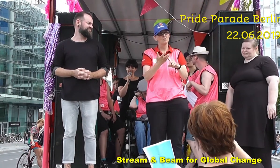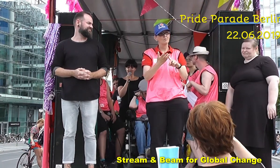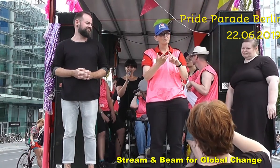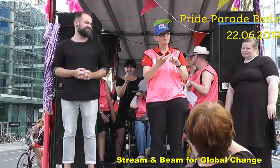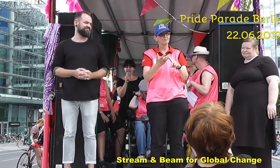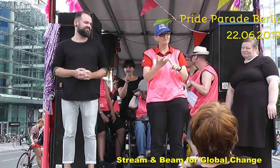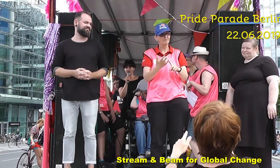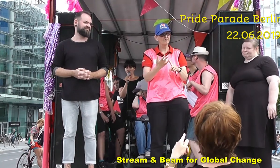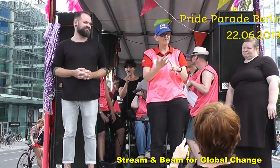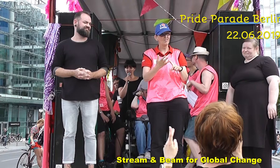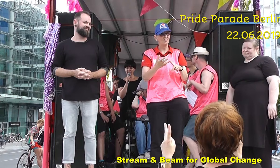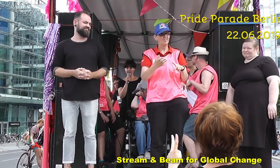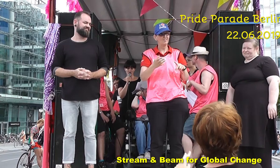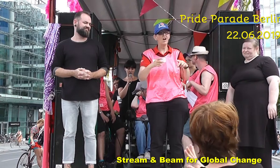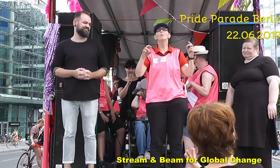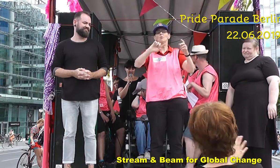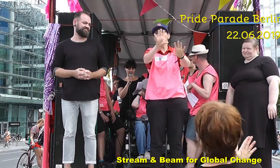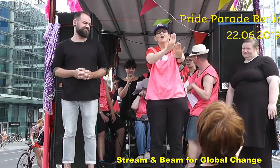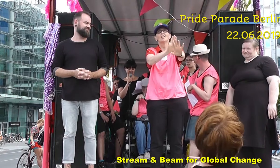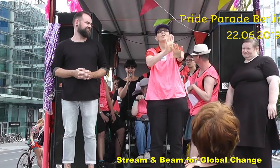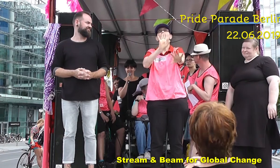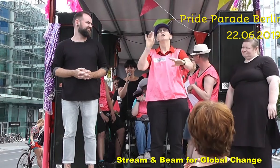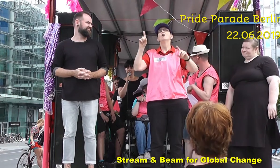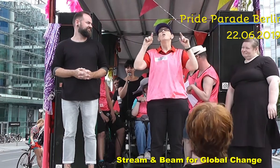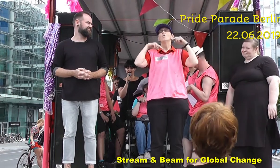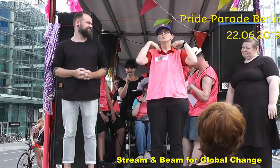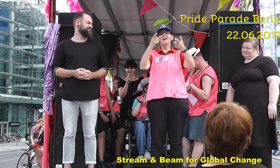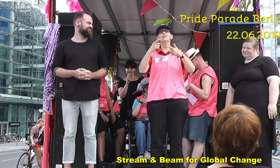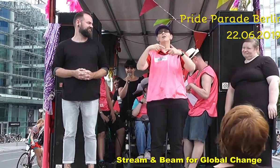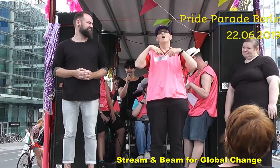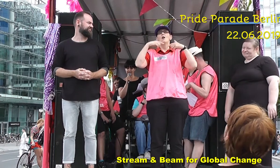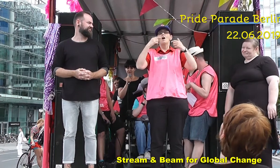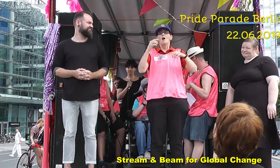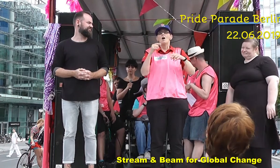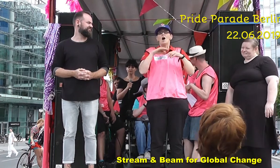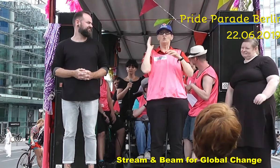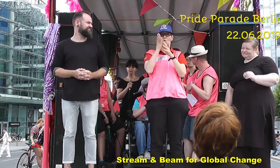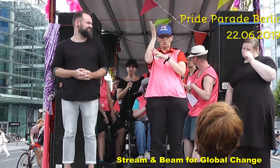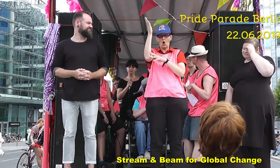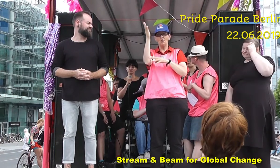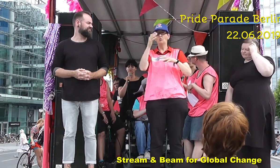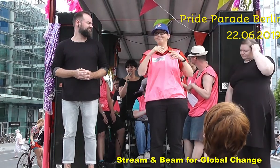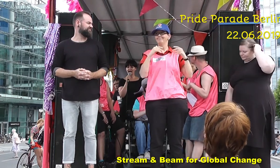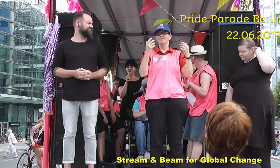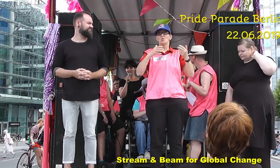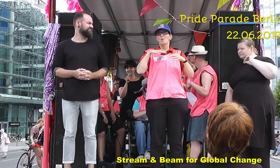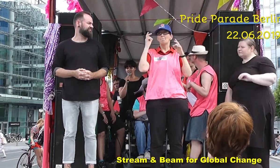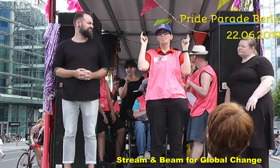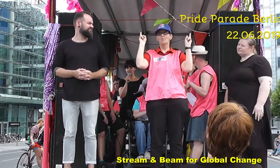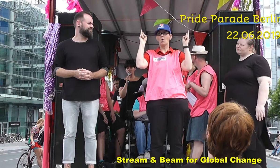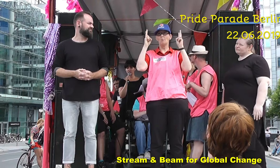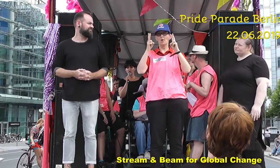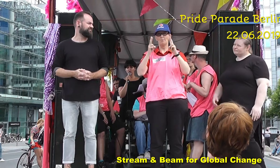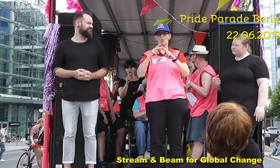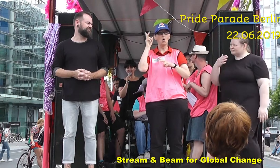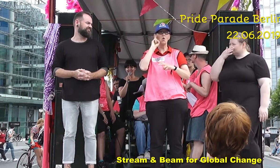Babys darf auch kein Cochlea-Implantat eingesetzt werden. Erwachsene